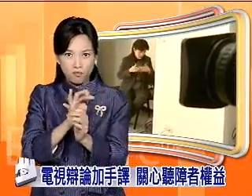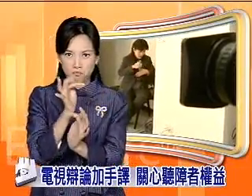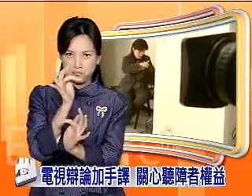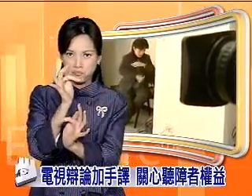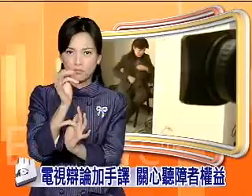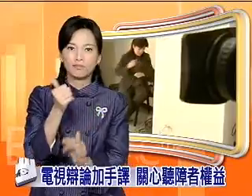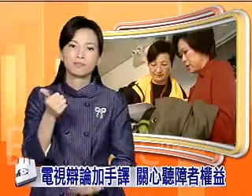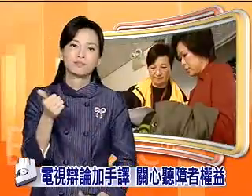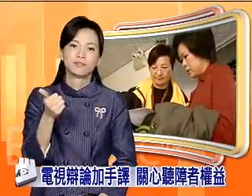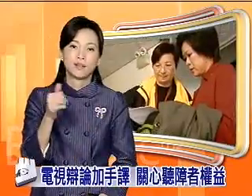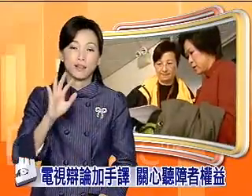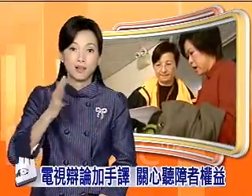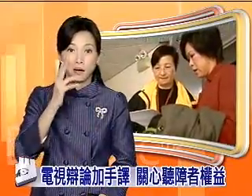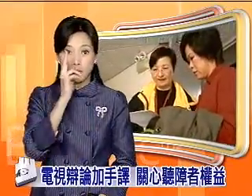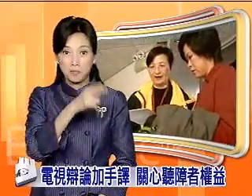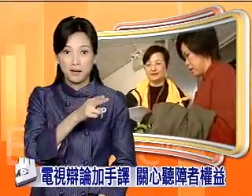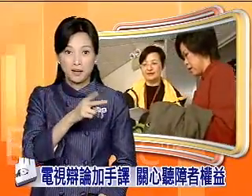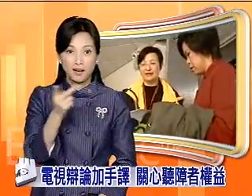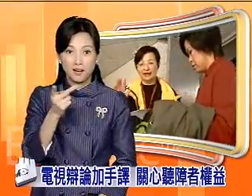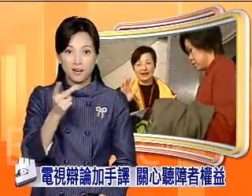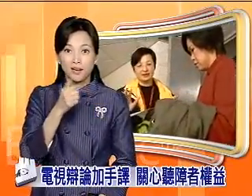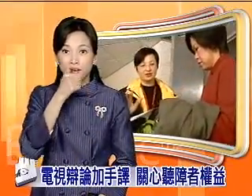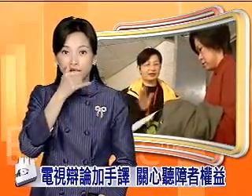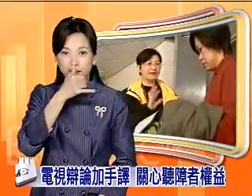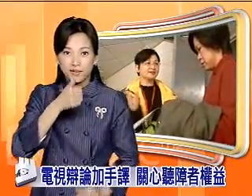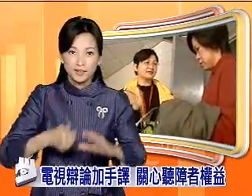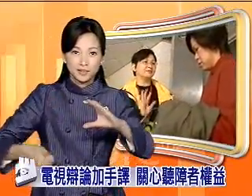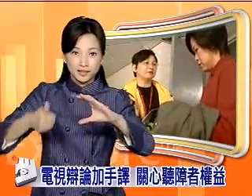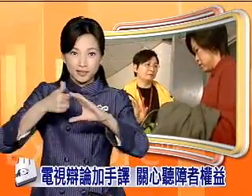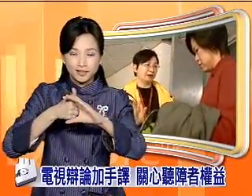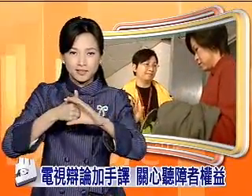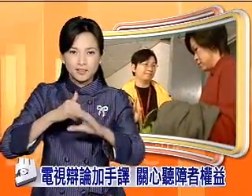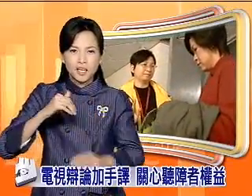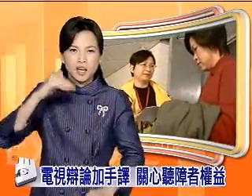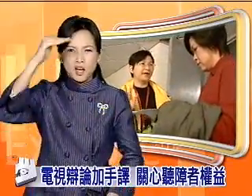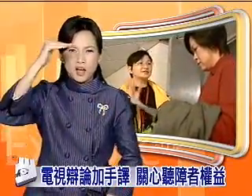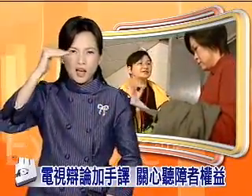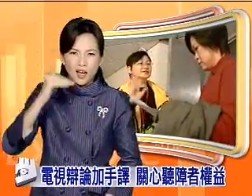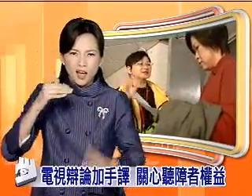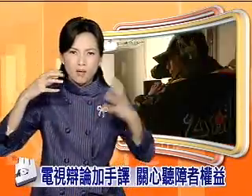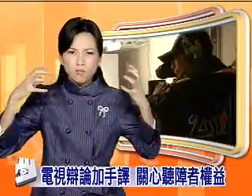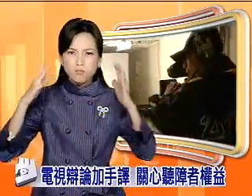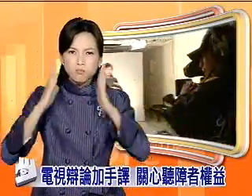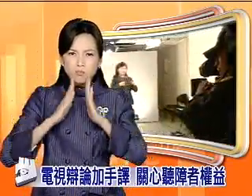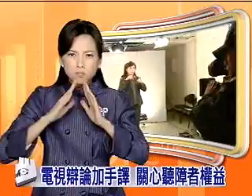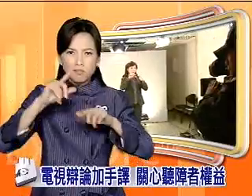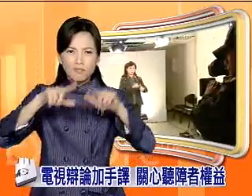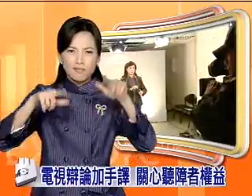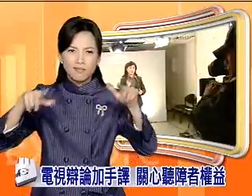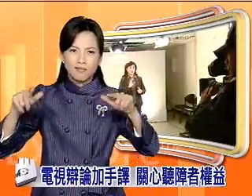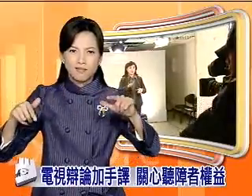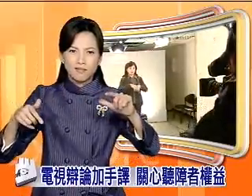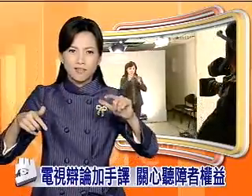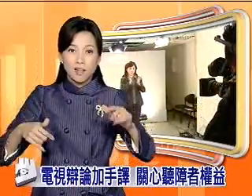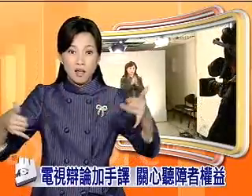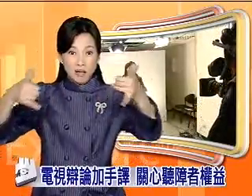电视作业上因为两个翻译员的高矮胖瘦不同在换人的时候需要时间来做一个调整